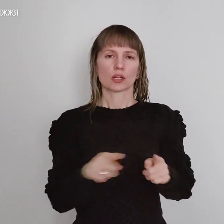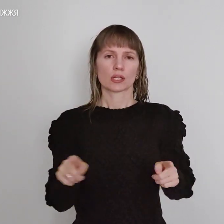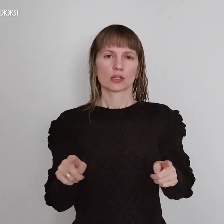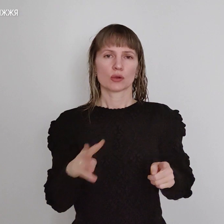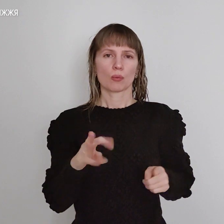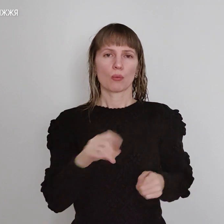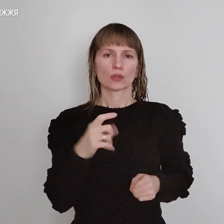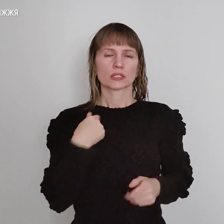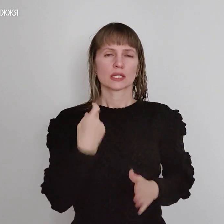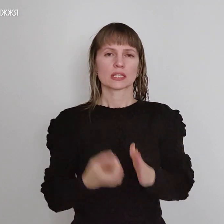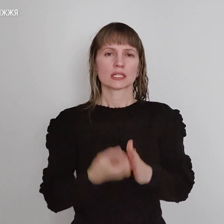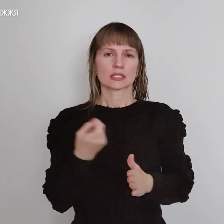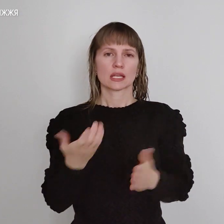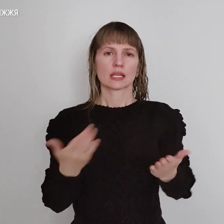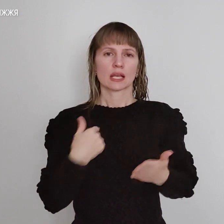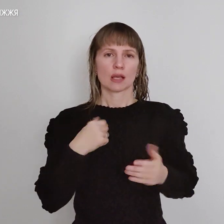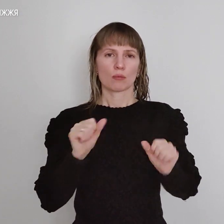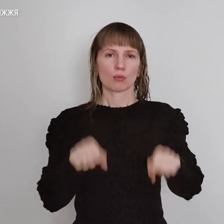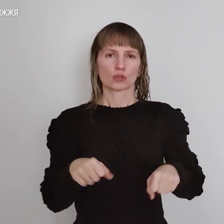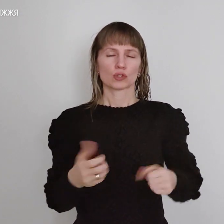зізнавалася, як я можу отримати